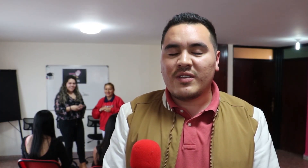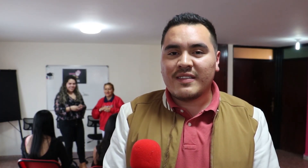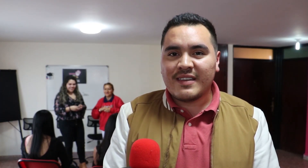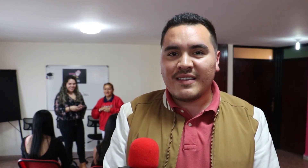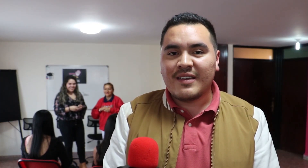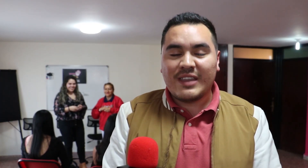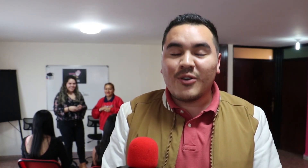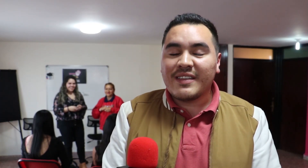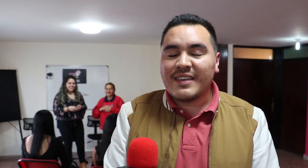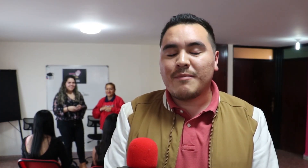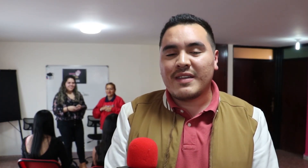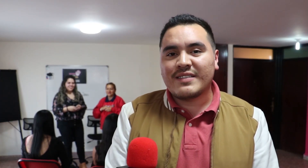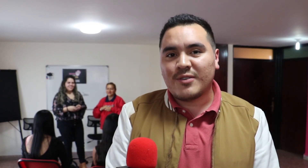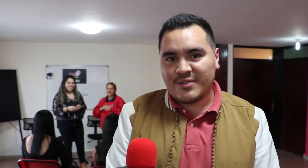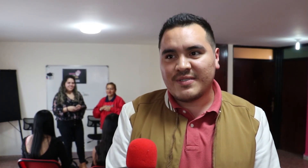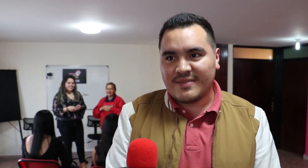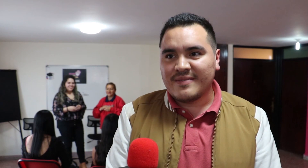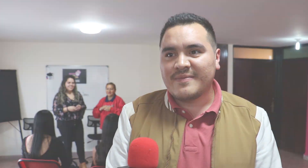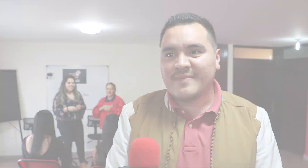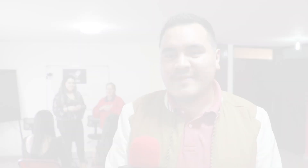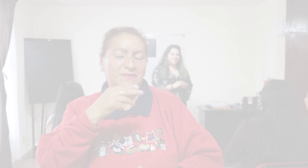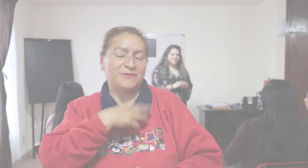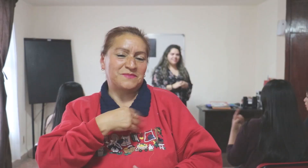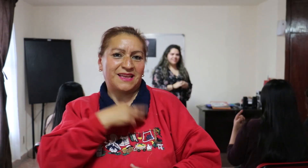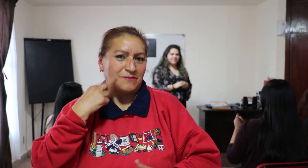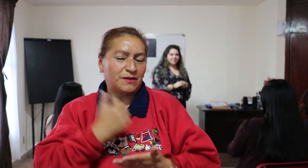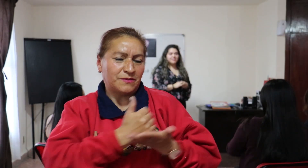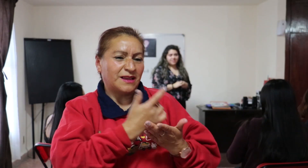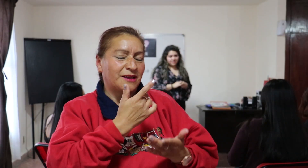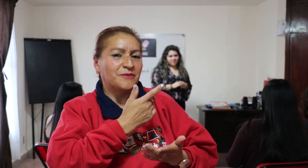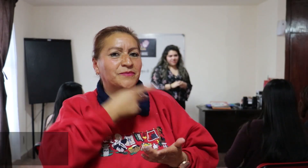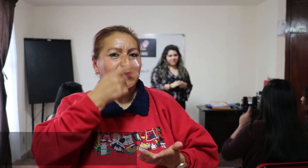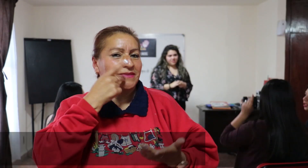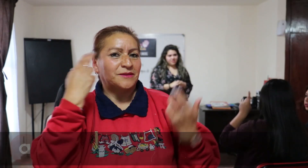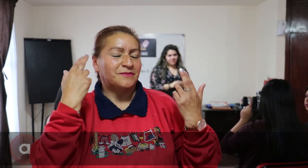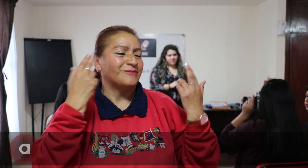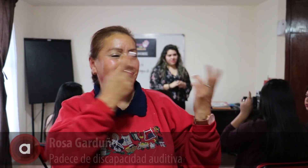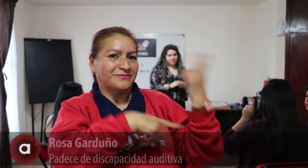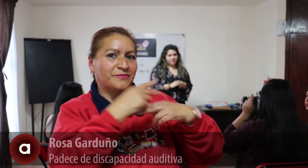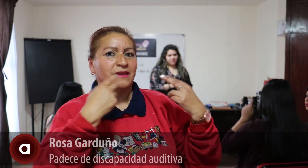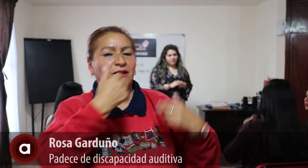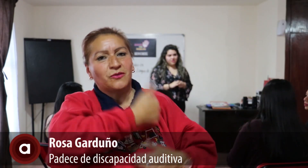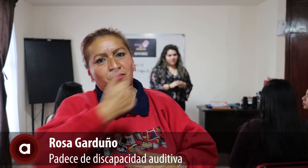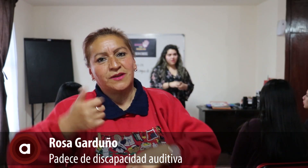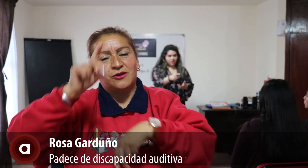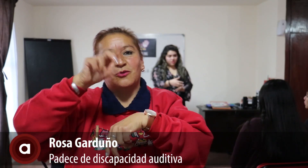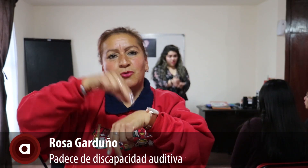oyente, o hijo oyente de padres sordos. Me siento muy orgulloso porque mi hijo Román es intérprete y les enseña a todos